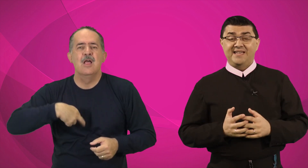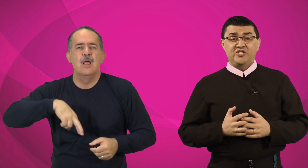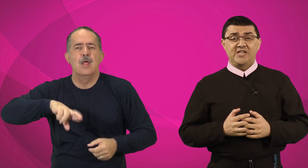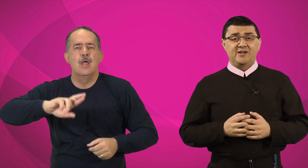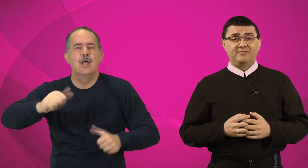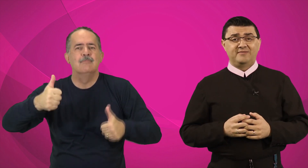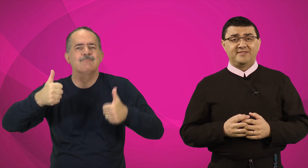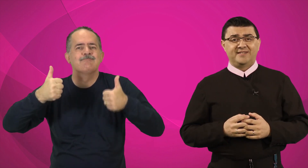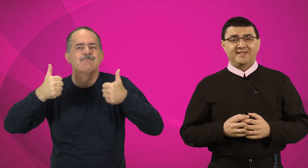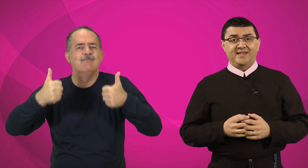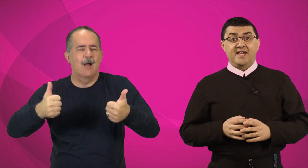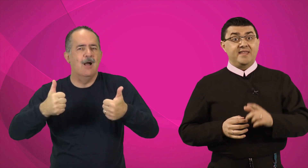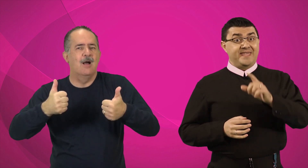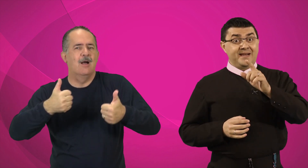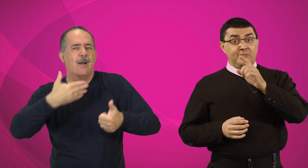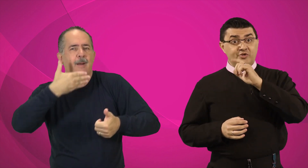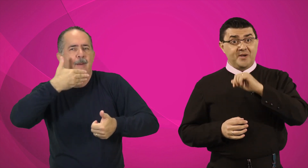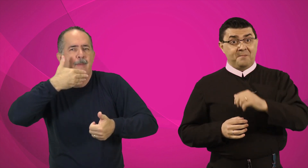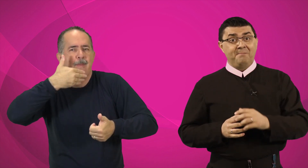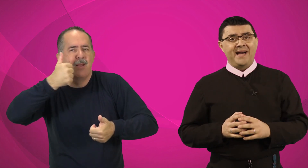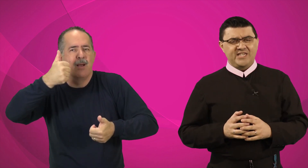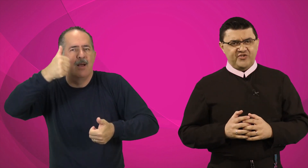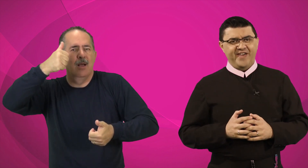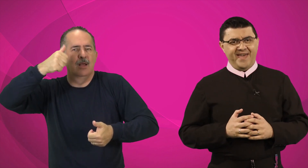religião. Termos mais fé.